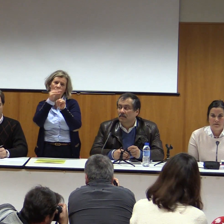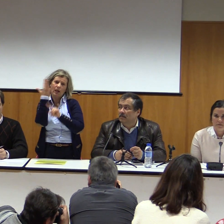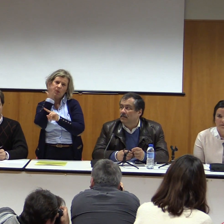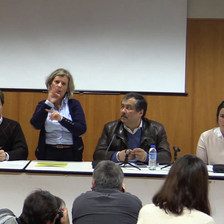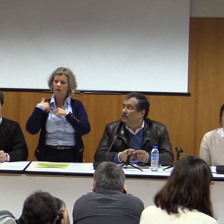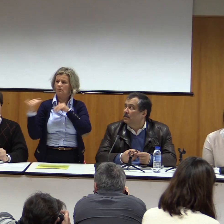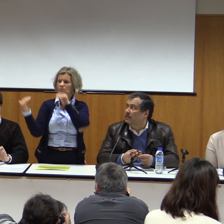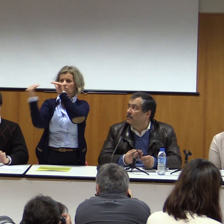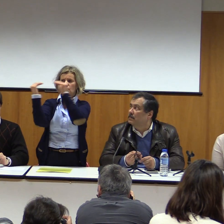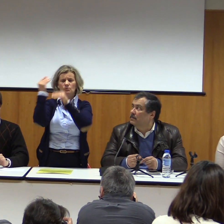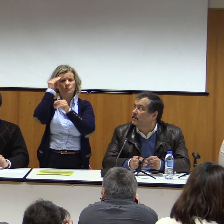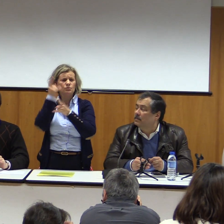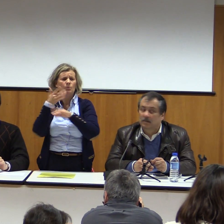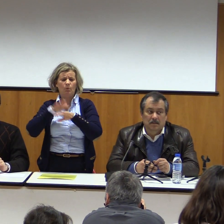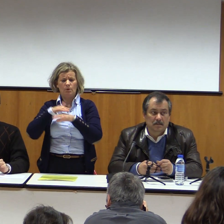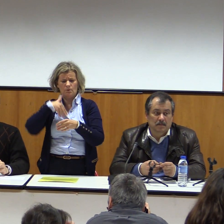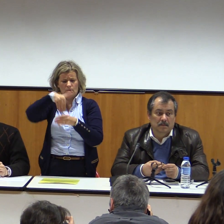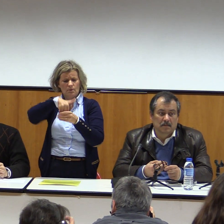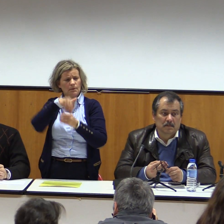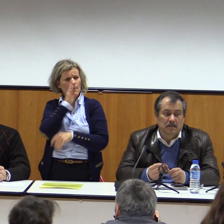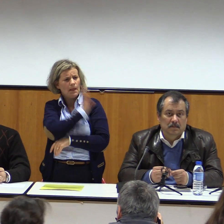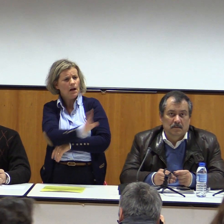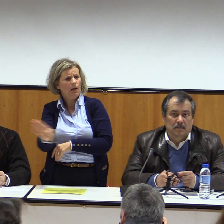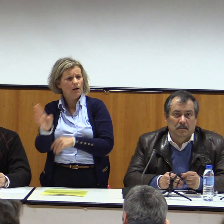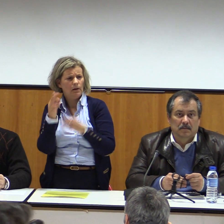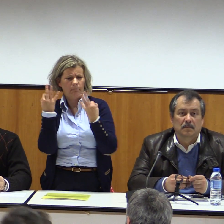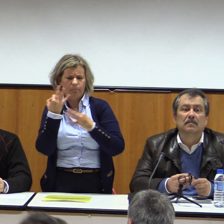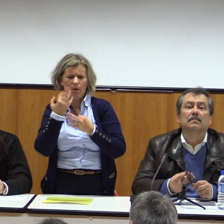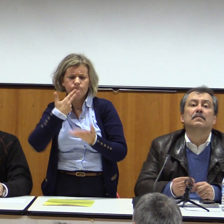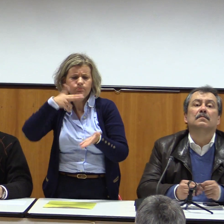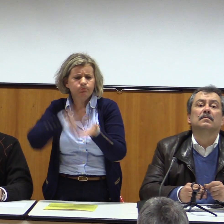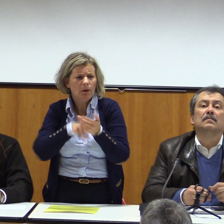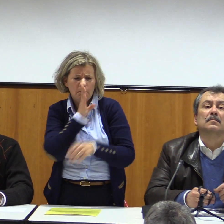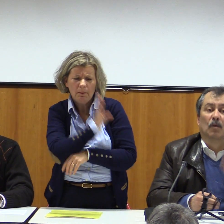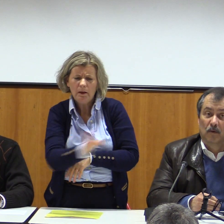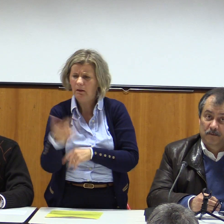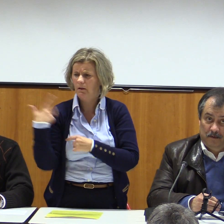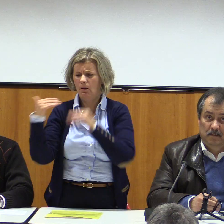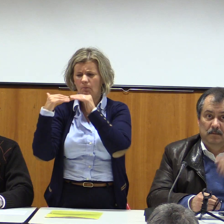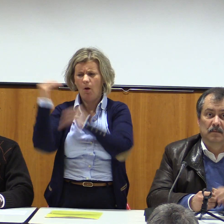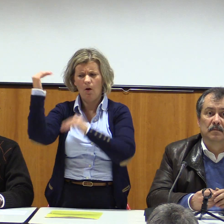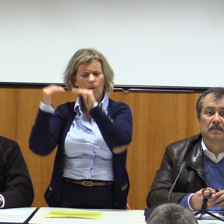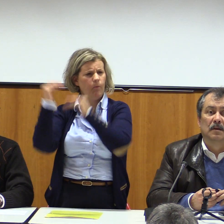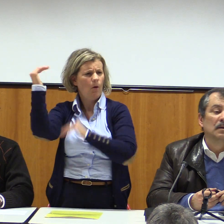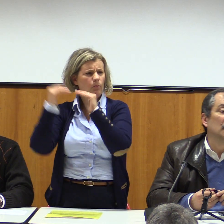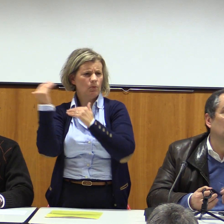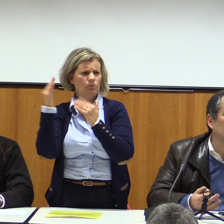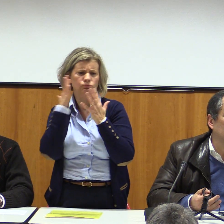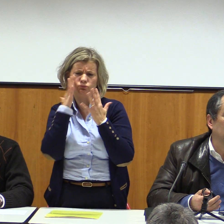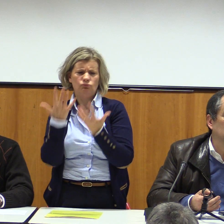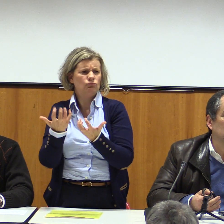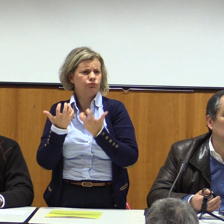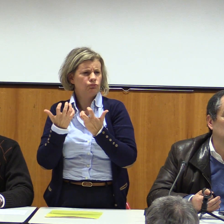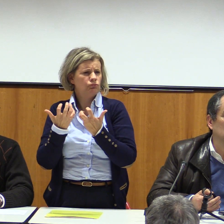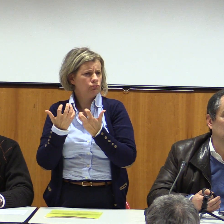ao longo dos anos para tentar levar à igualdade as nossas questões. Porque, em termos práticos, nós somos efetivamente docentes.